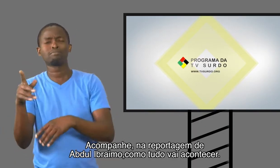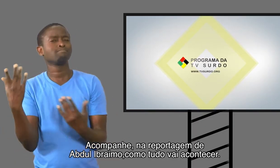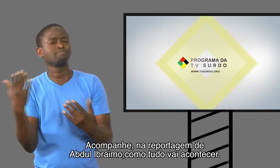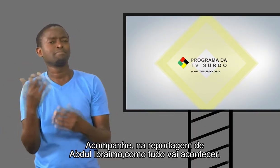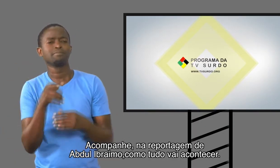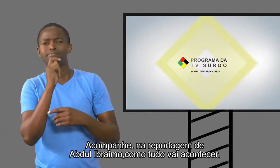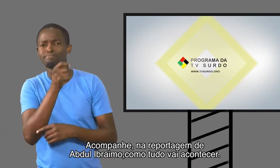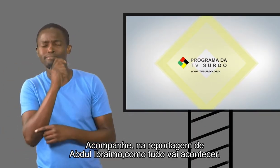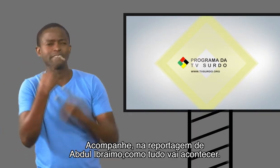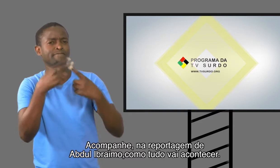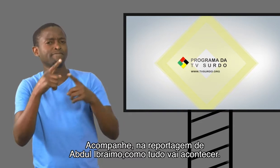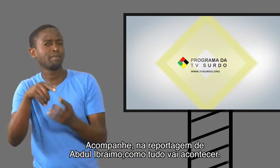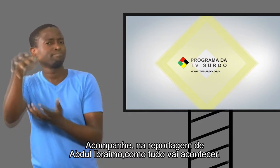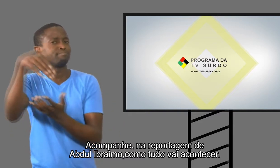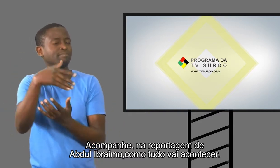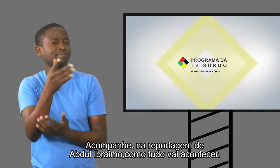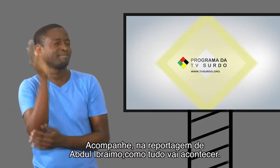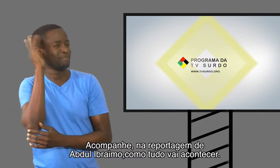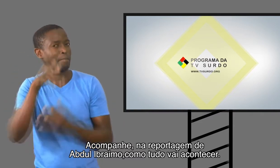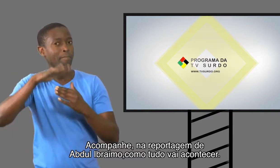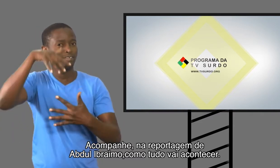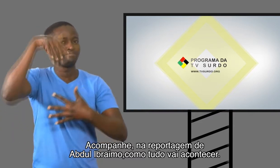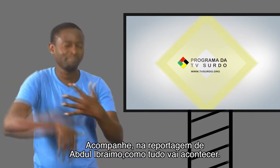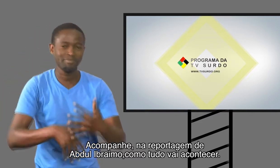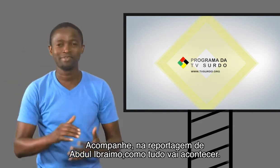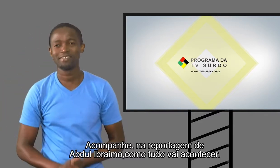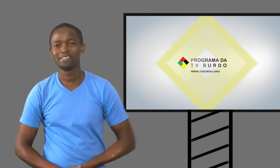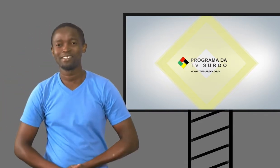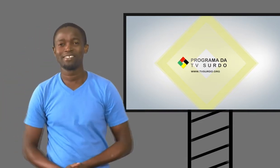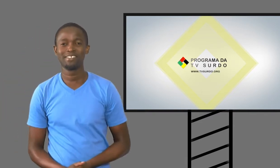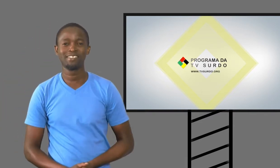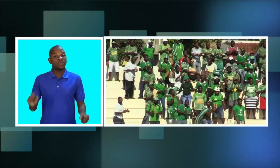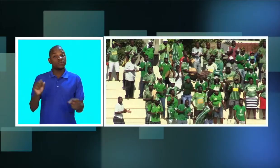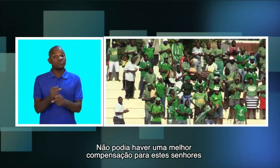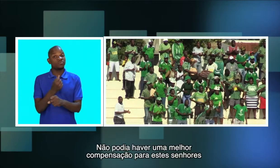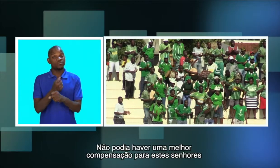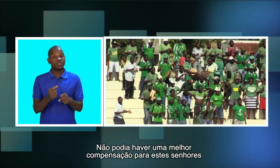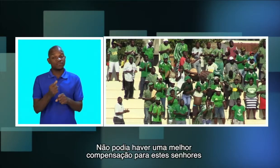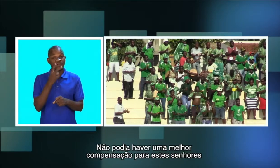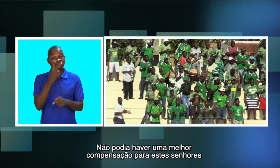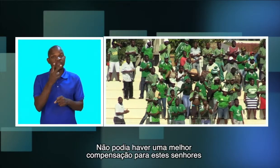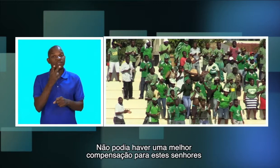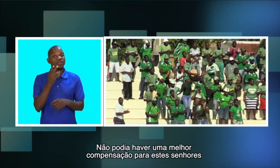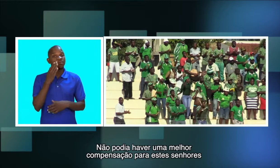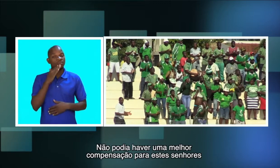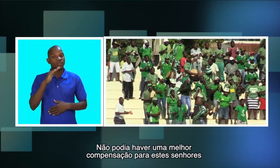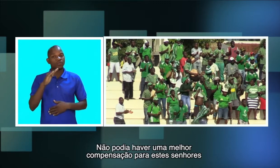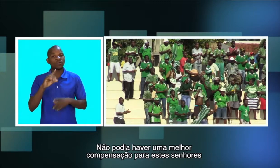reportagem de Abdul Ibrahim como tudo vai acontecer. Não podia haver uma melhor compensação para